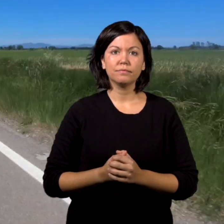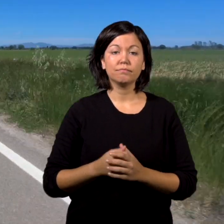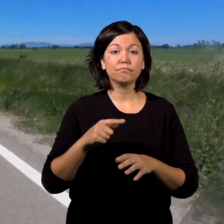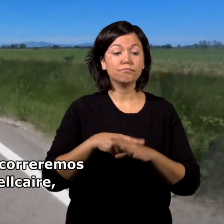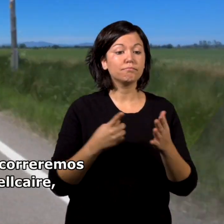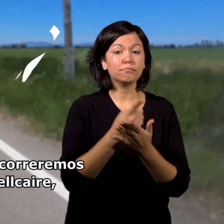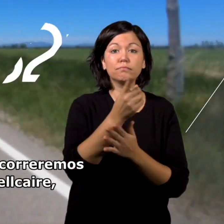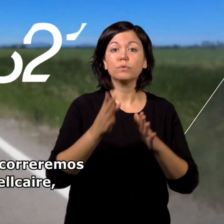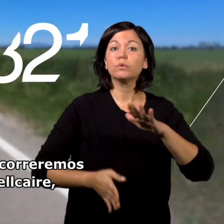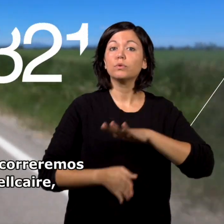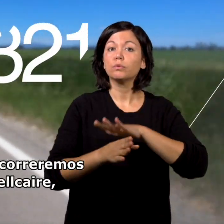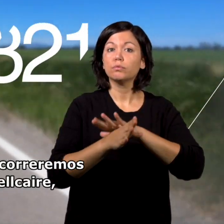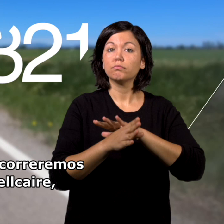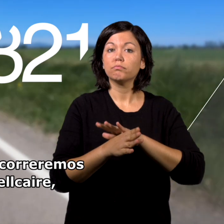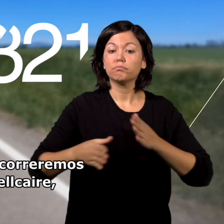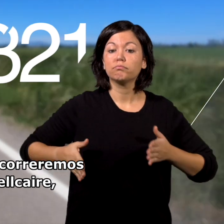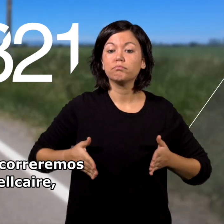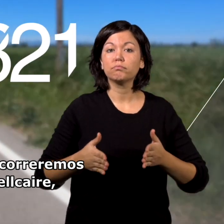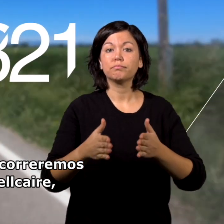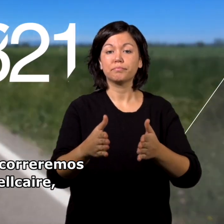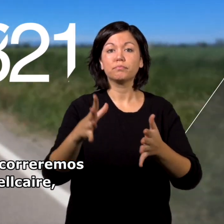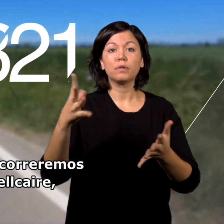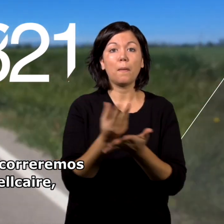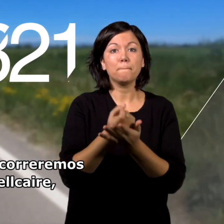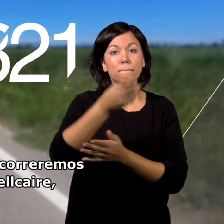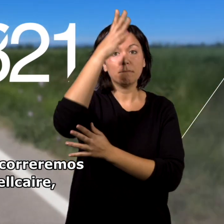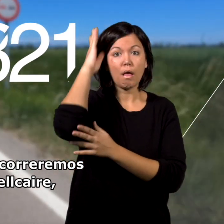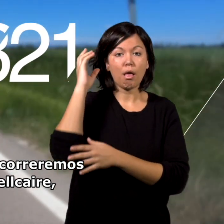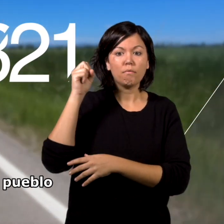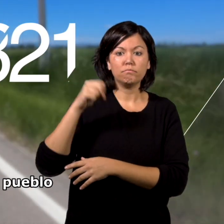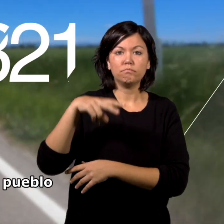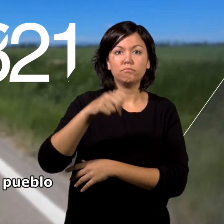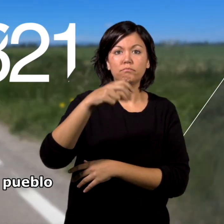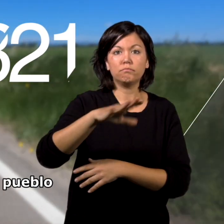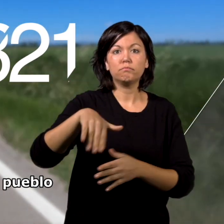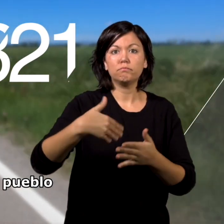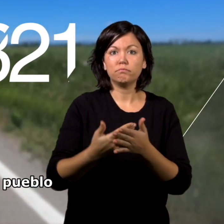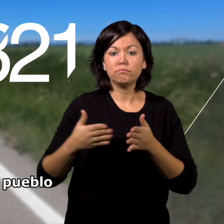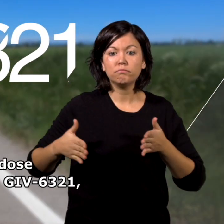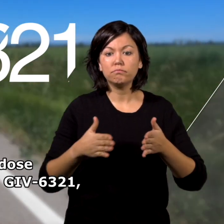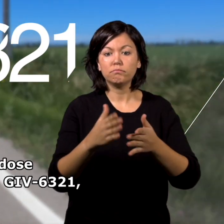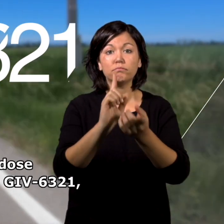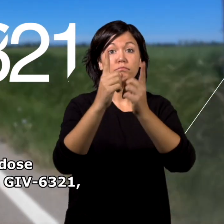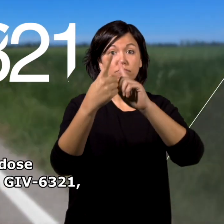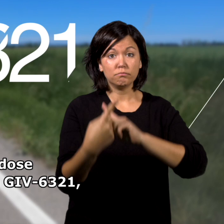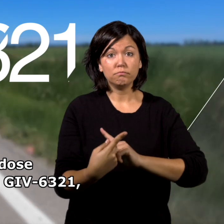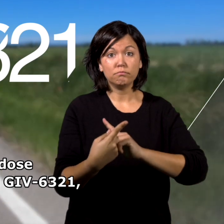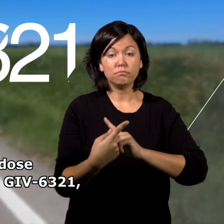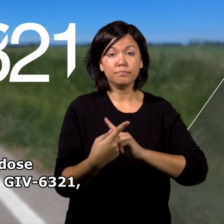Para continuar la ruta, recorreremos la calle principal de Belcaire que atraviesa todo el pueblo y acaba convirtiéndose en una